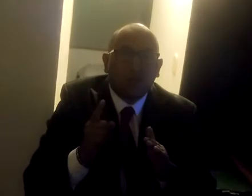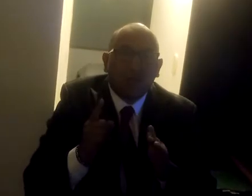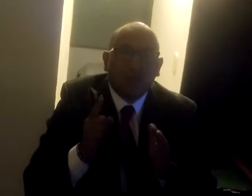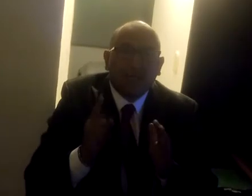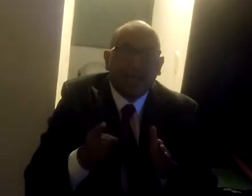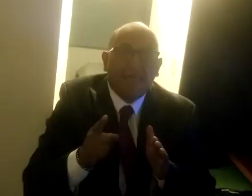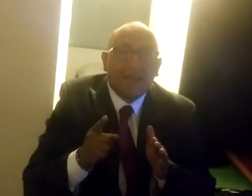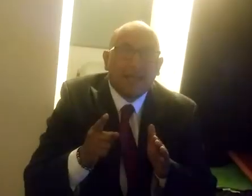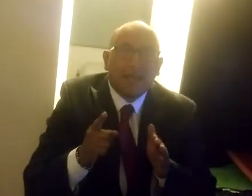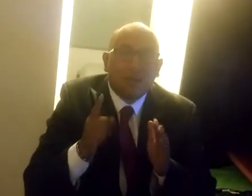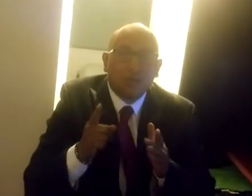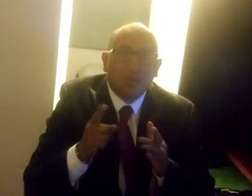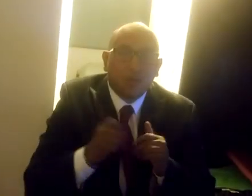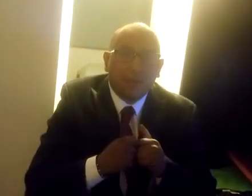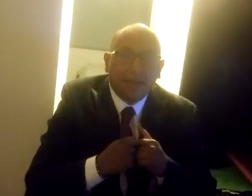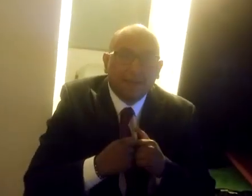cual fue creada la Unión Europea.